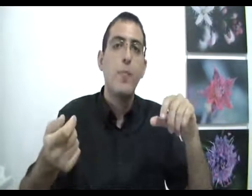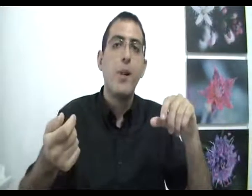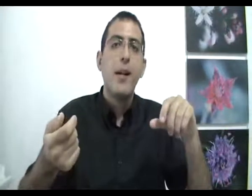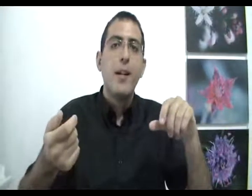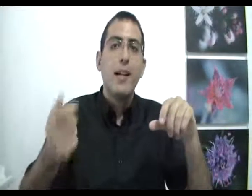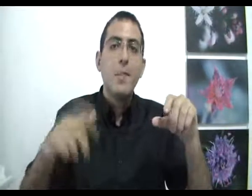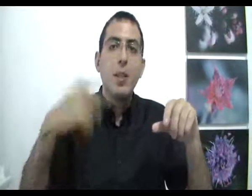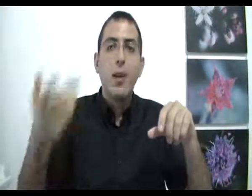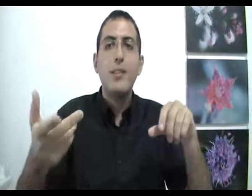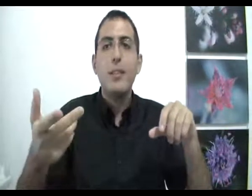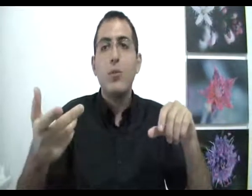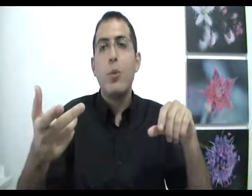גם אם אתה לא רצית אותו